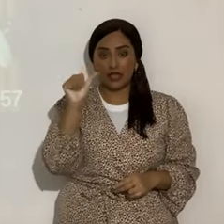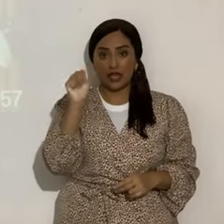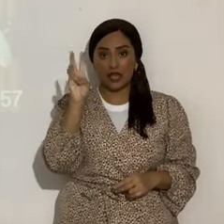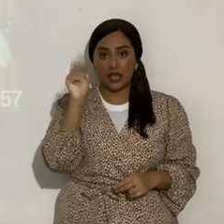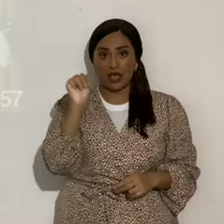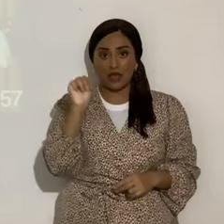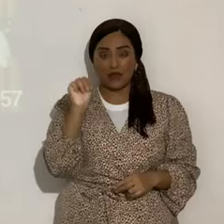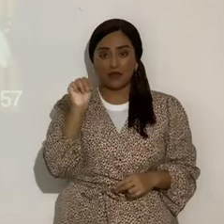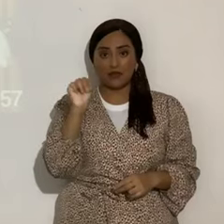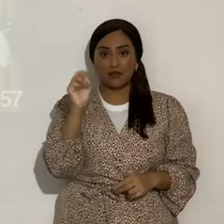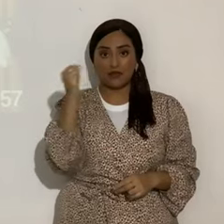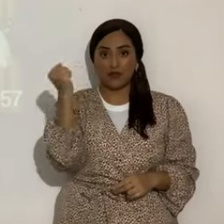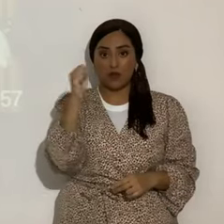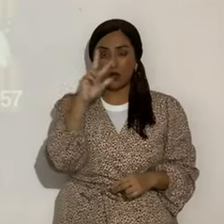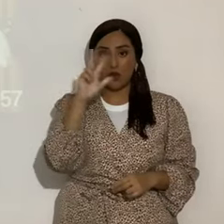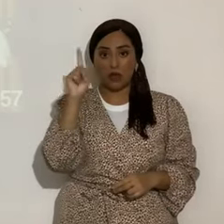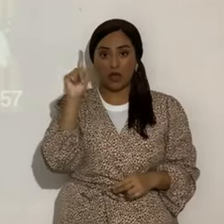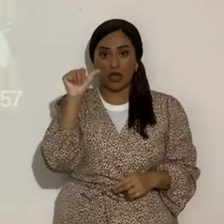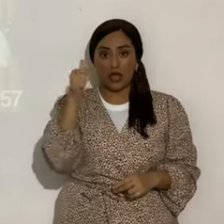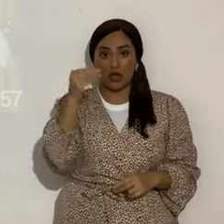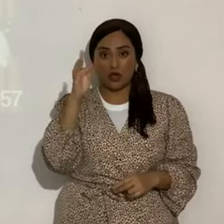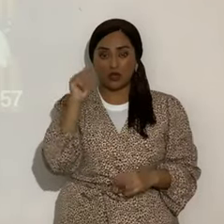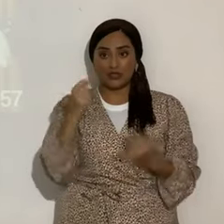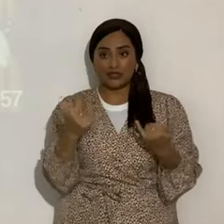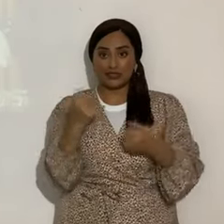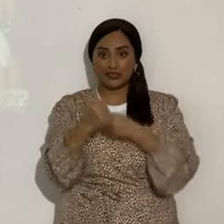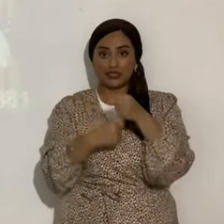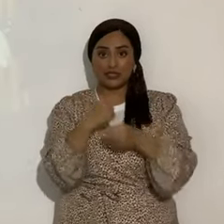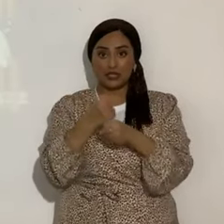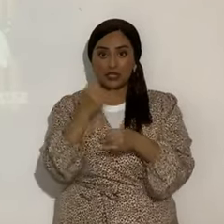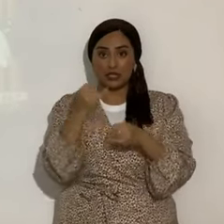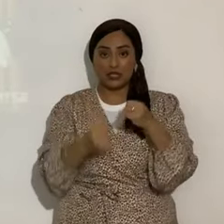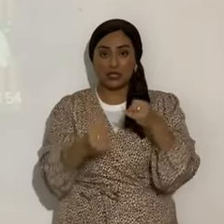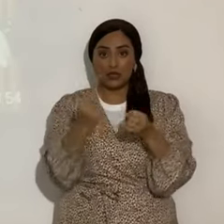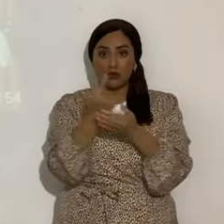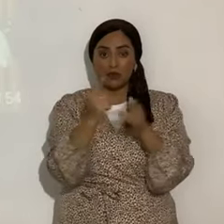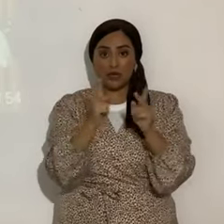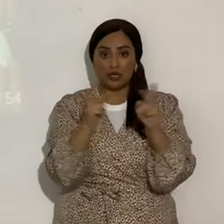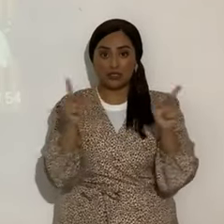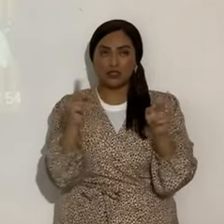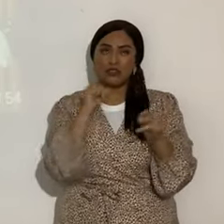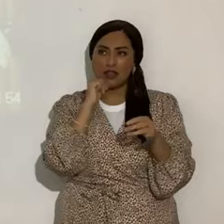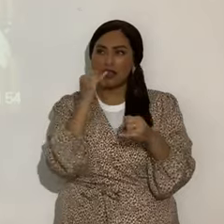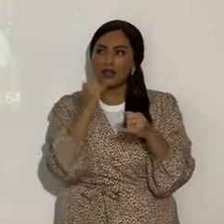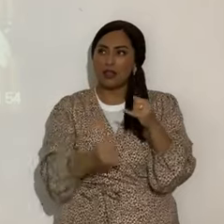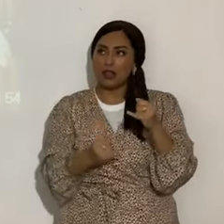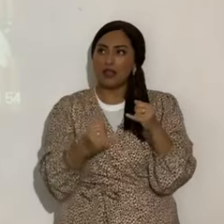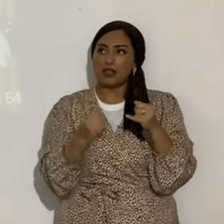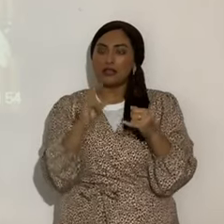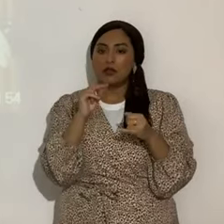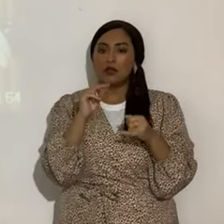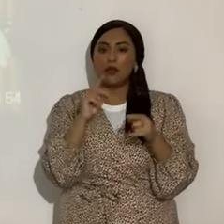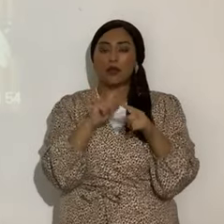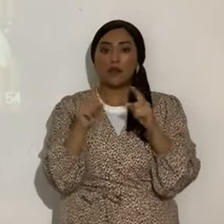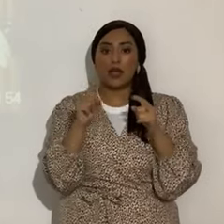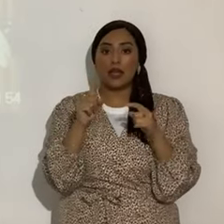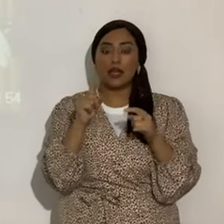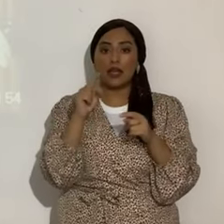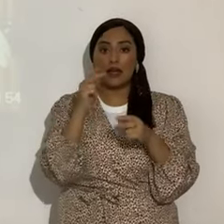31 de agosto de este año 2024, es la última Parashah, bueno, no es la última, perdón. La Parashah Nitzabim